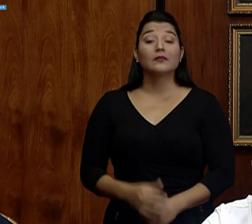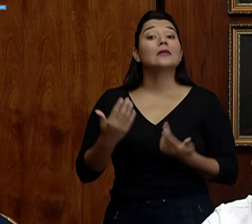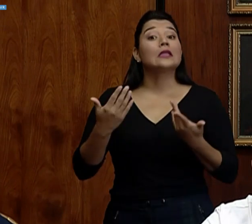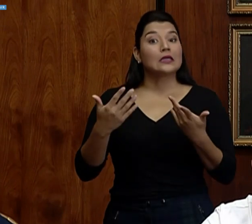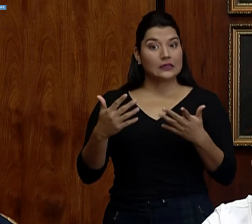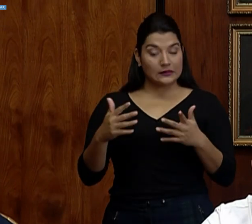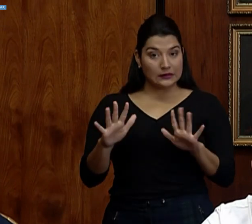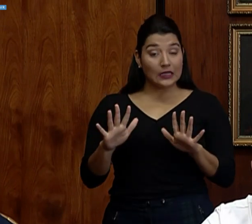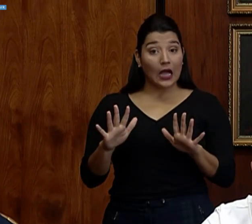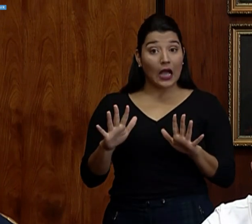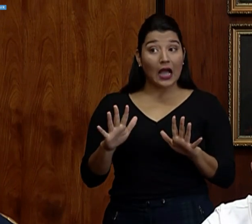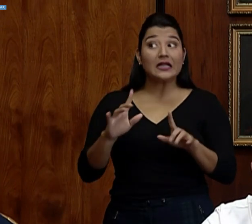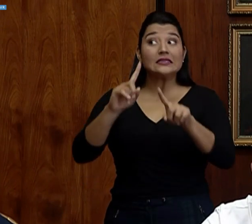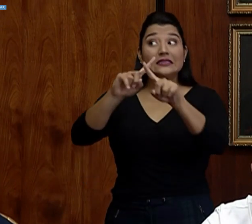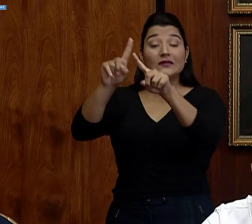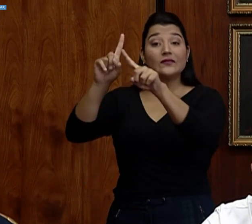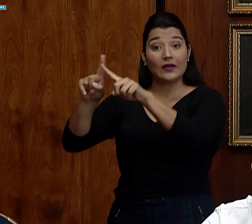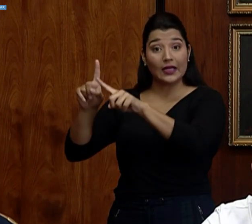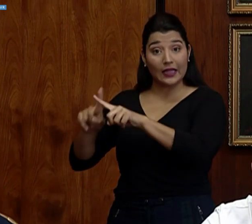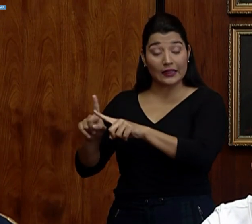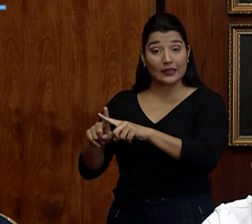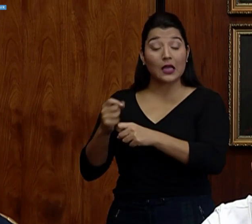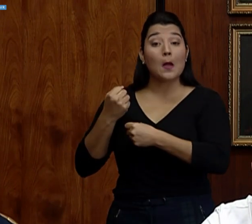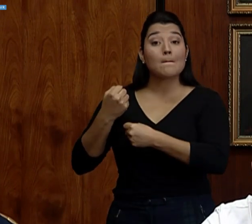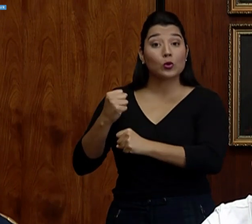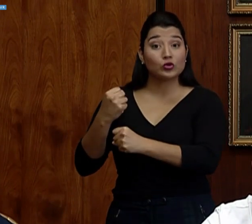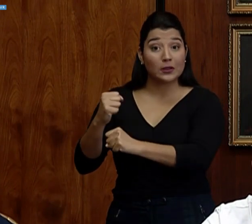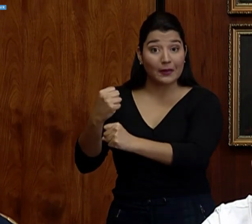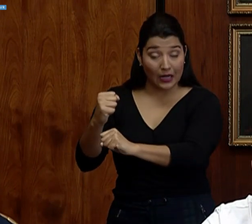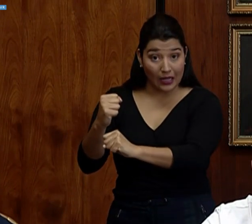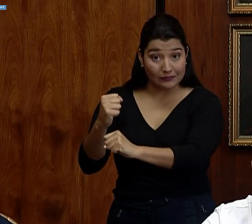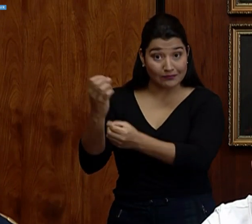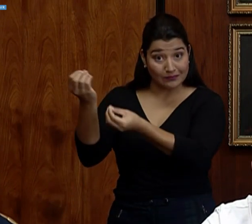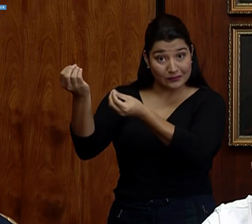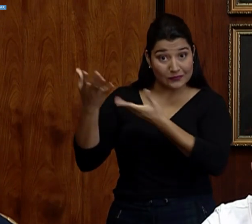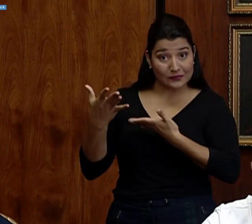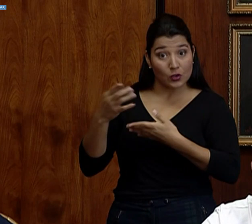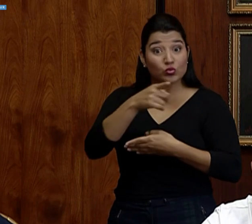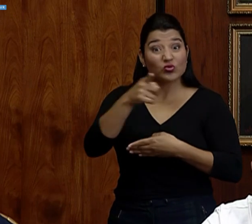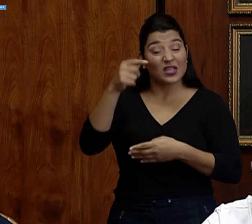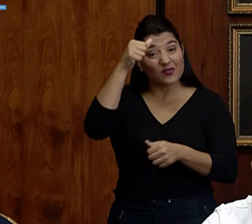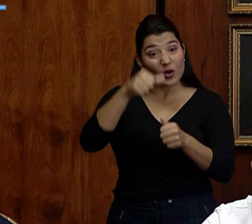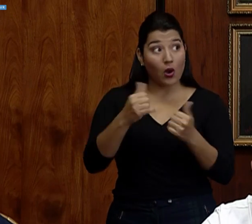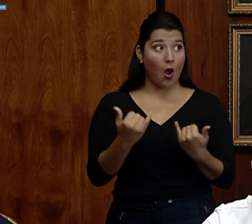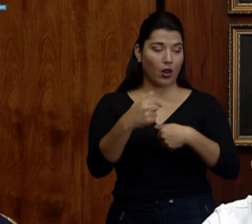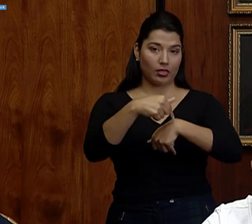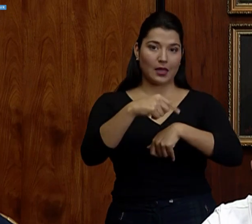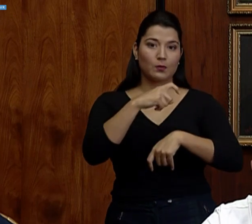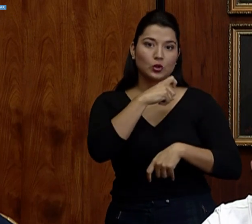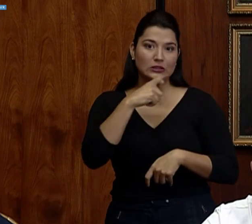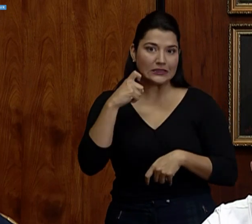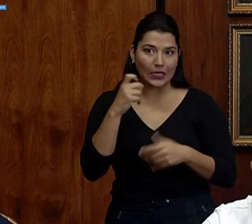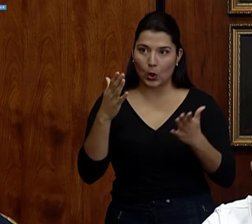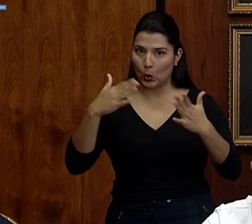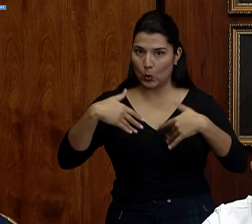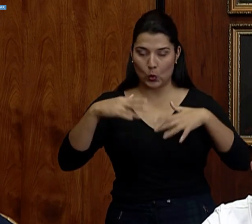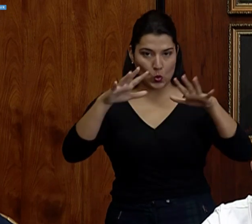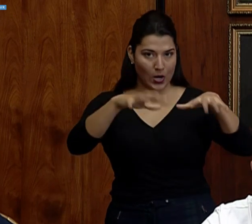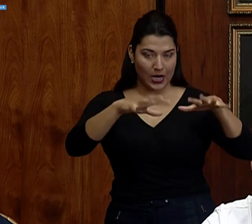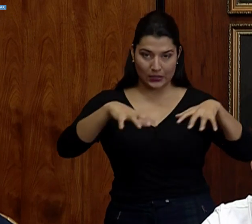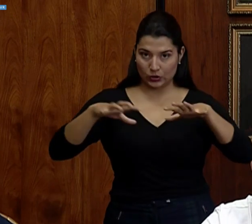Desde varias municipalidades, recordemos que estamos en estación seca con un fenómeno de sequía